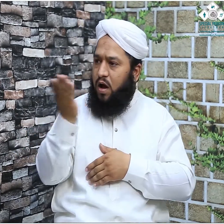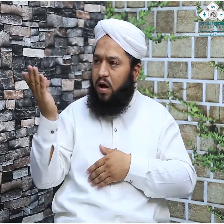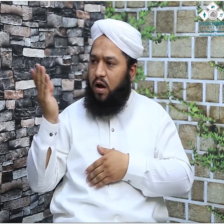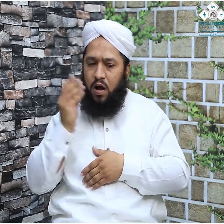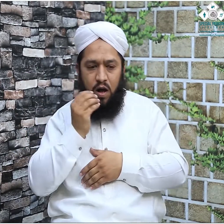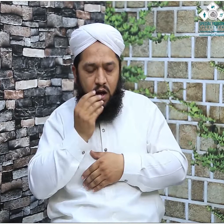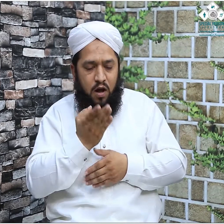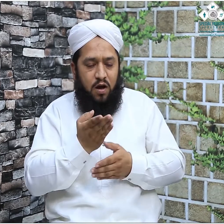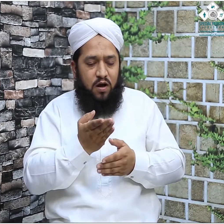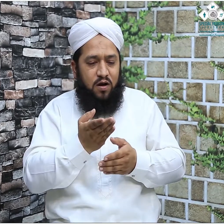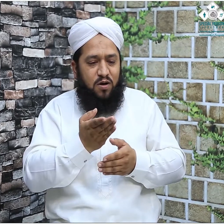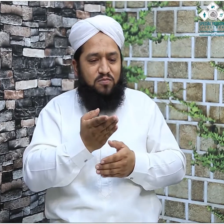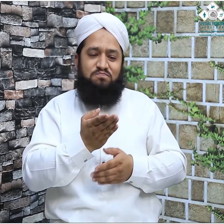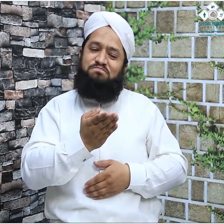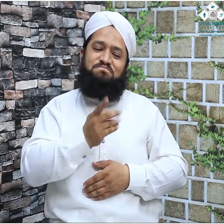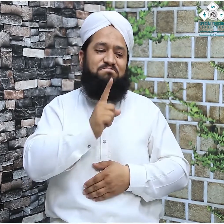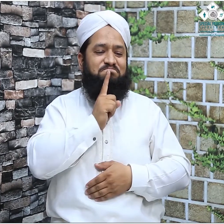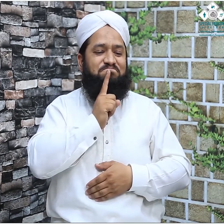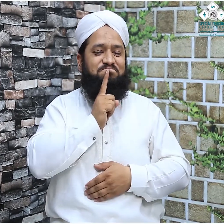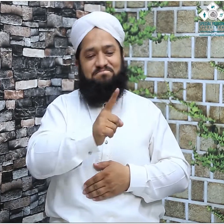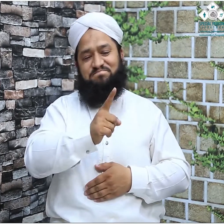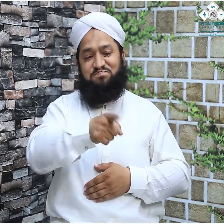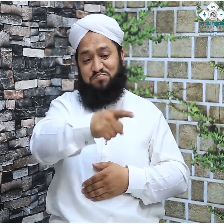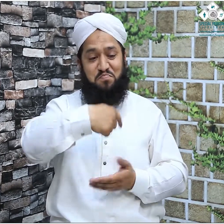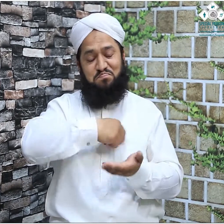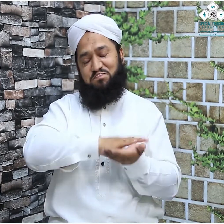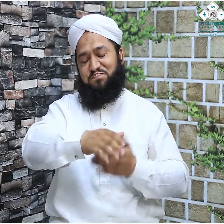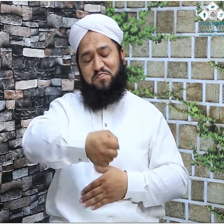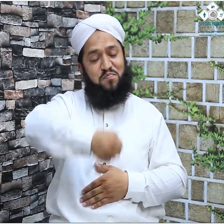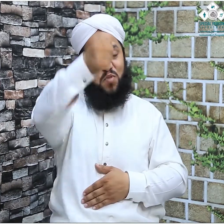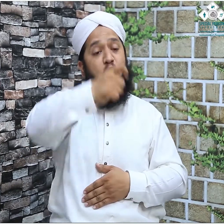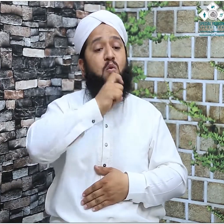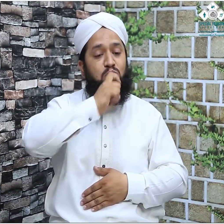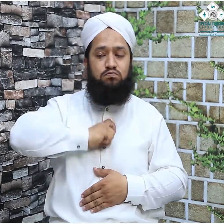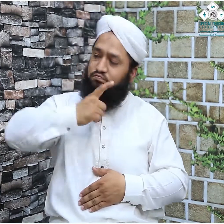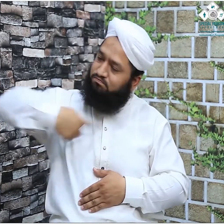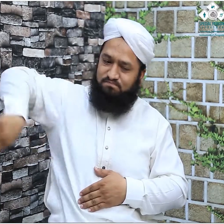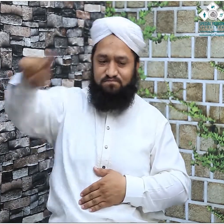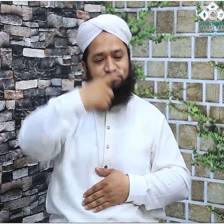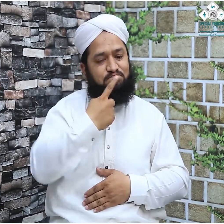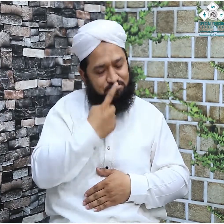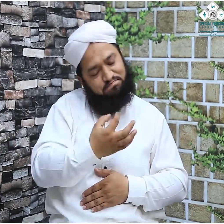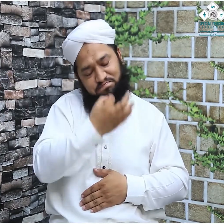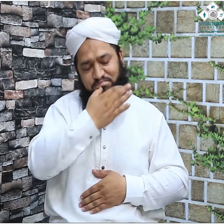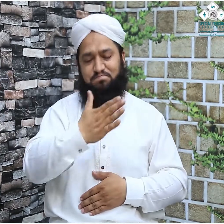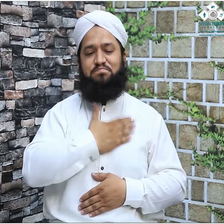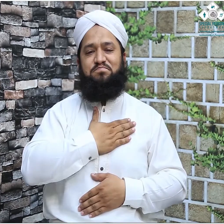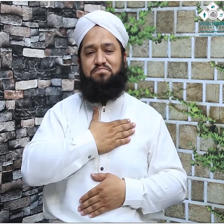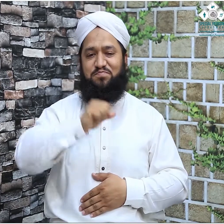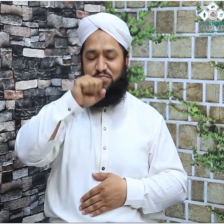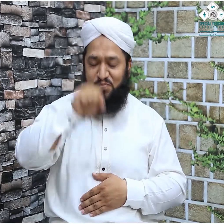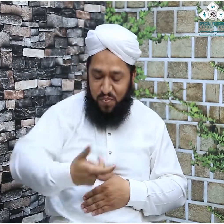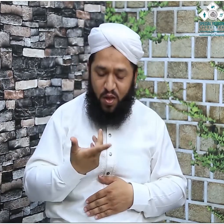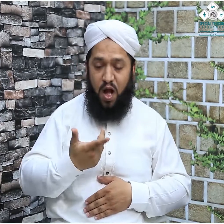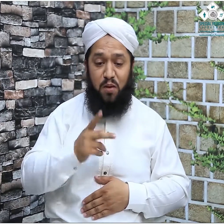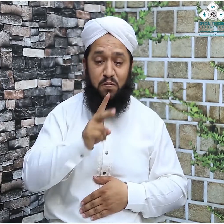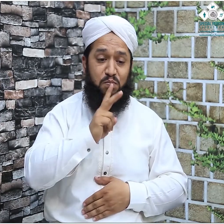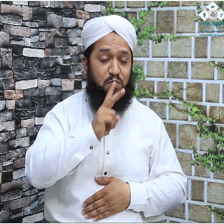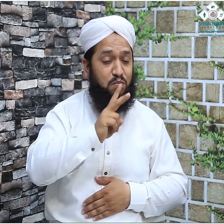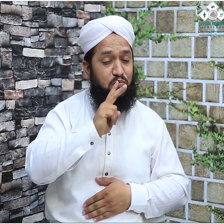منظور ہے اب ذرا سوچئے کہ یہ کتنا بڑا ڈیسیشن تھا کہ کسی بھی ایک قبیلے کے لیے اگر ڈیسیشن ہوتا تو شاید باقی لوگ لڑنے مڑنے پر تیار